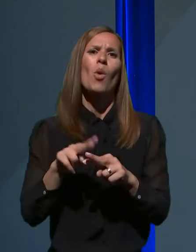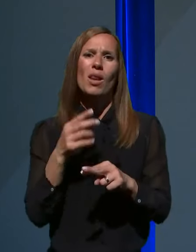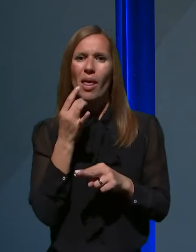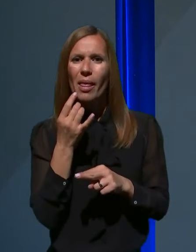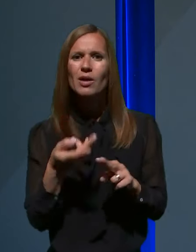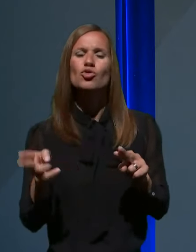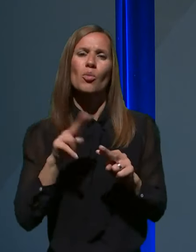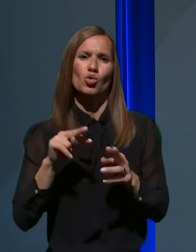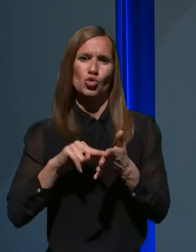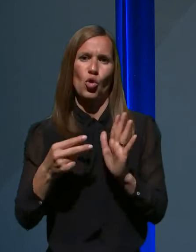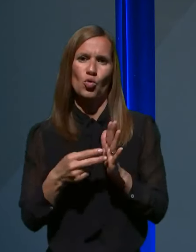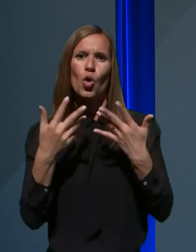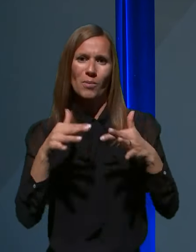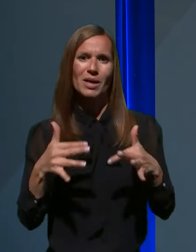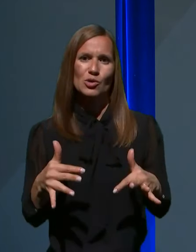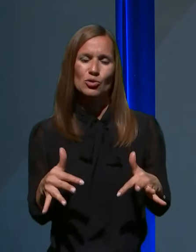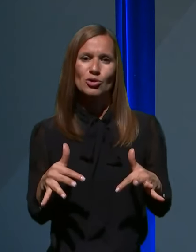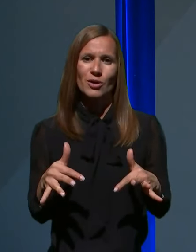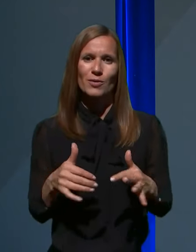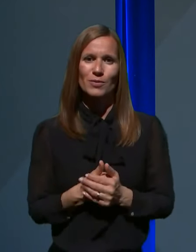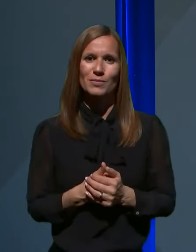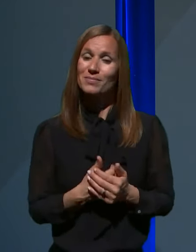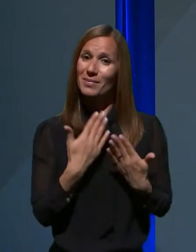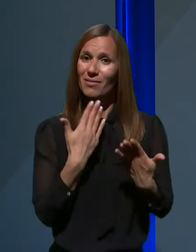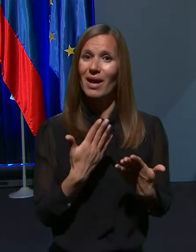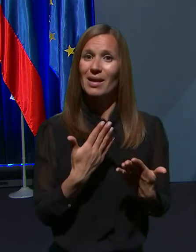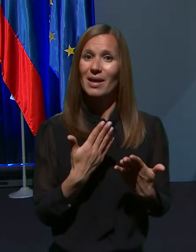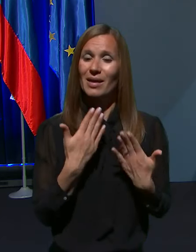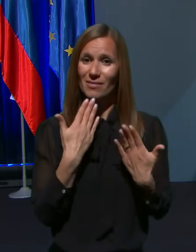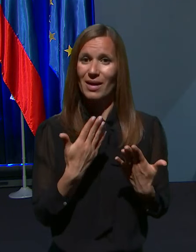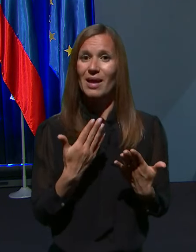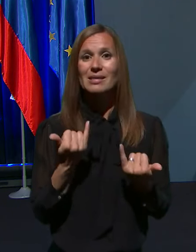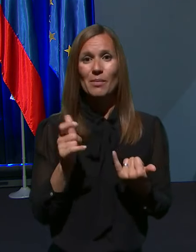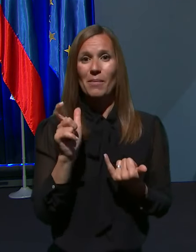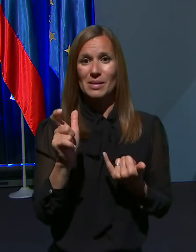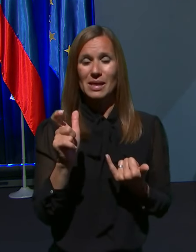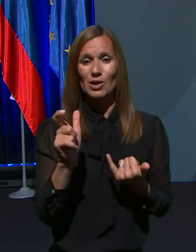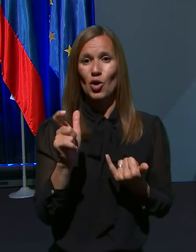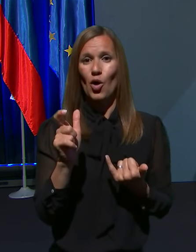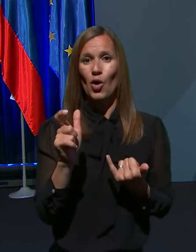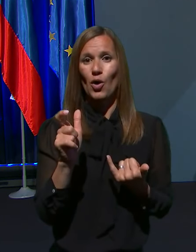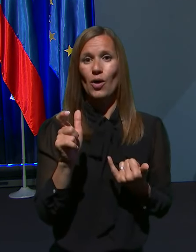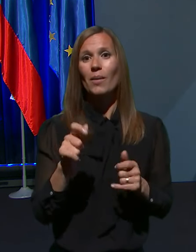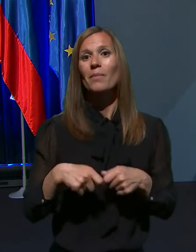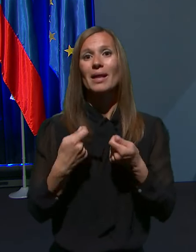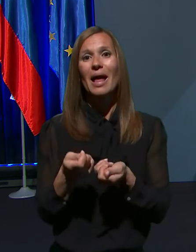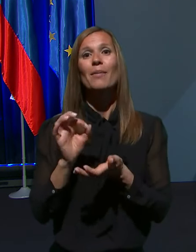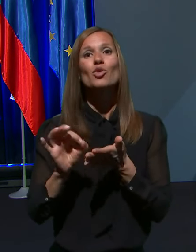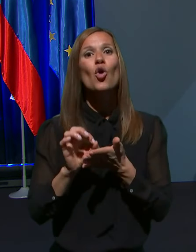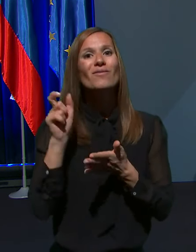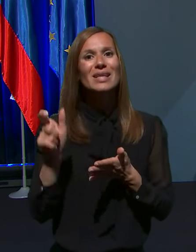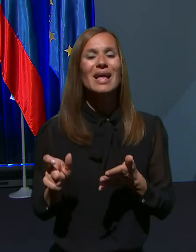bolj strokovno obrazdožil, kot bi jaz. Hvala lepa. Zdaj pa besedo pred mikrofonom predajam novinarki